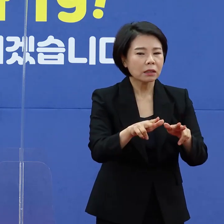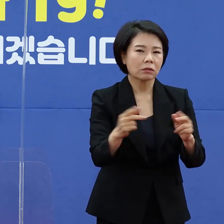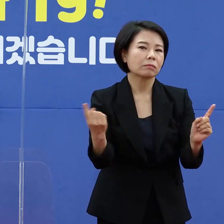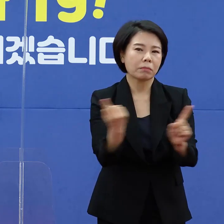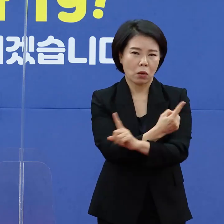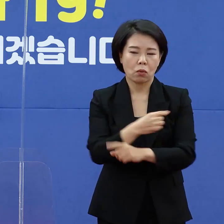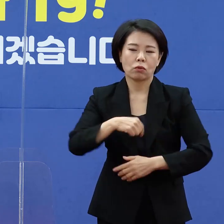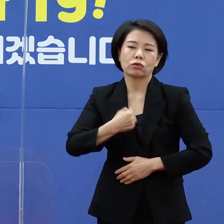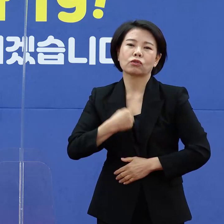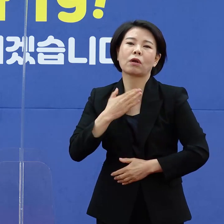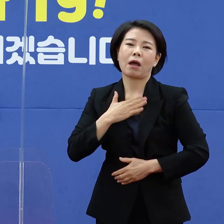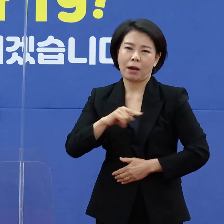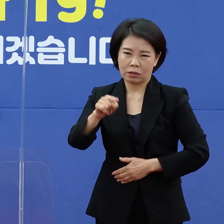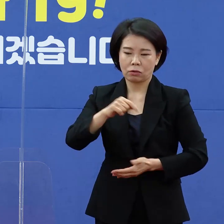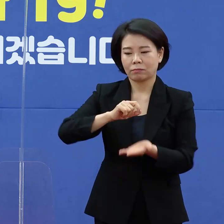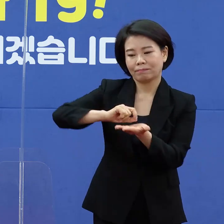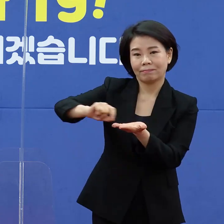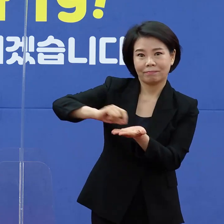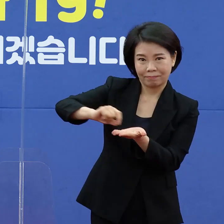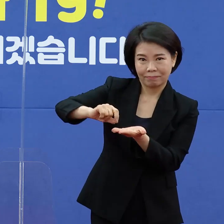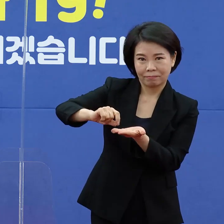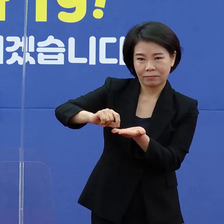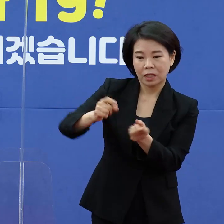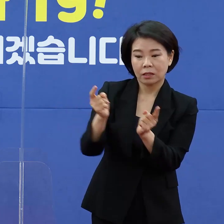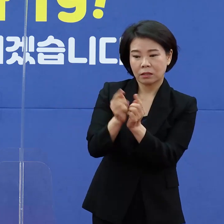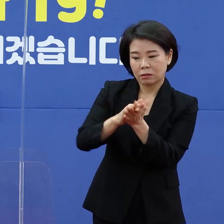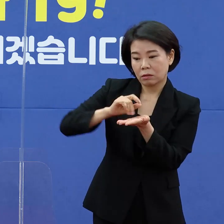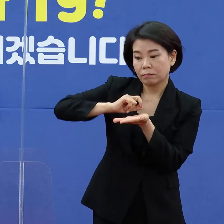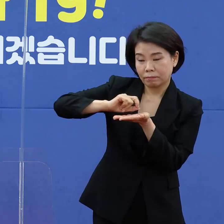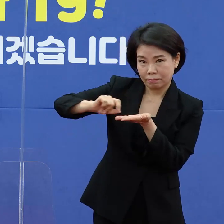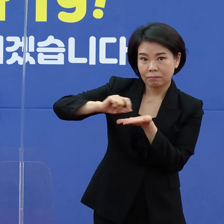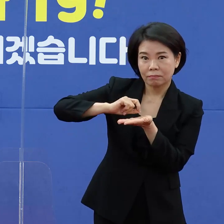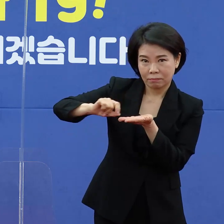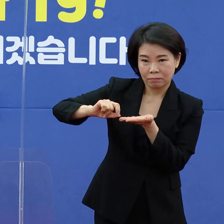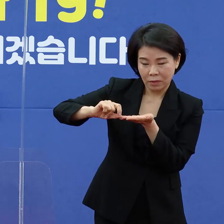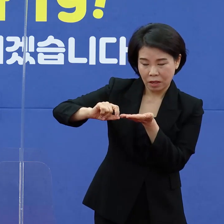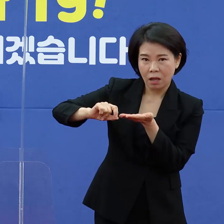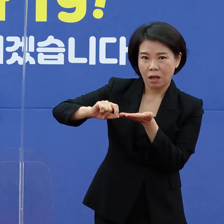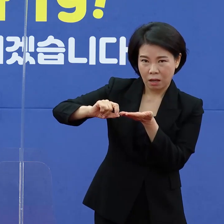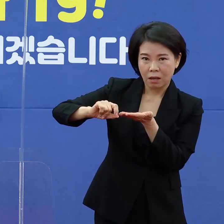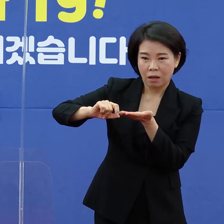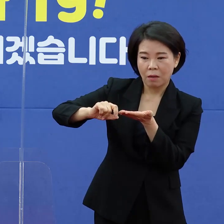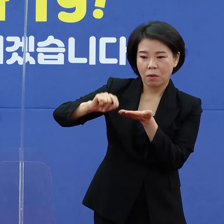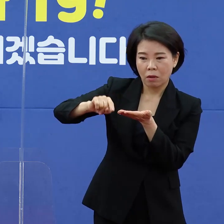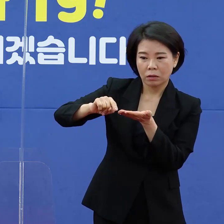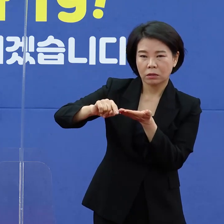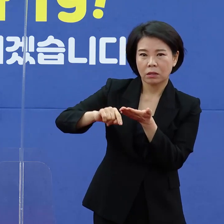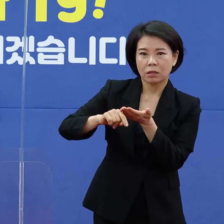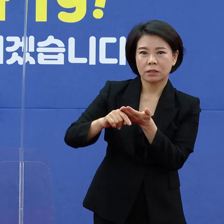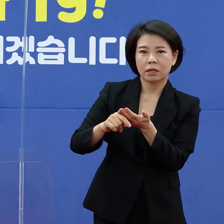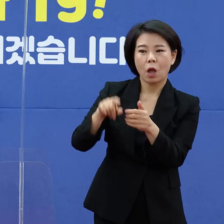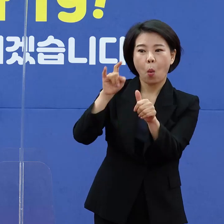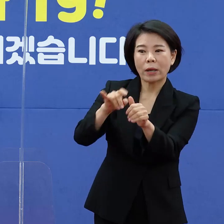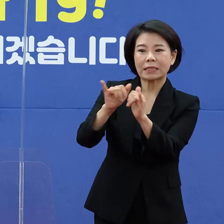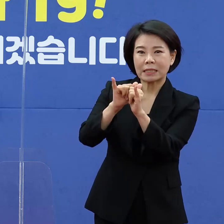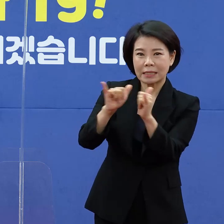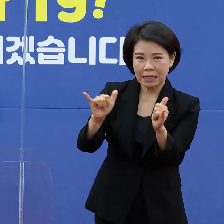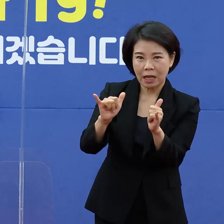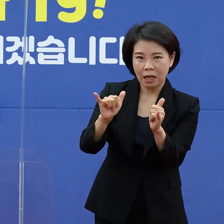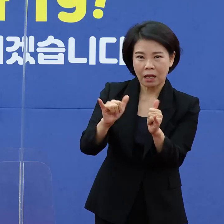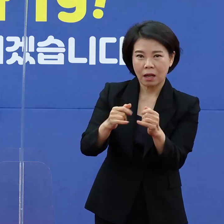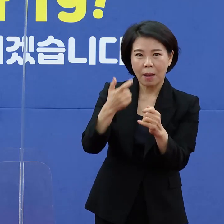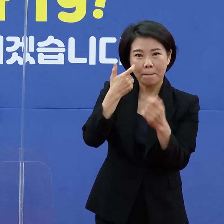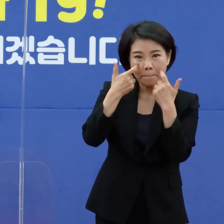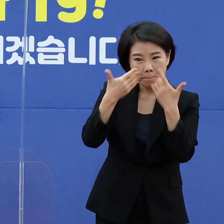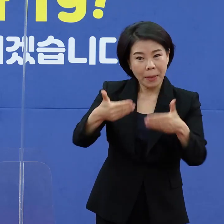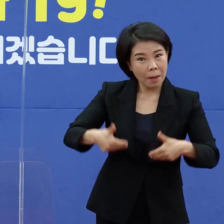자기 기입을 하게 됩니다. 그래서 자기 기입을 하게 되면 이 확진자가 집중관리군인지